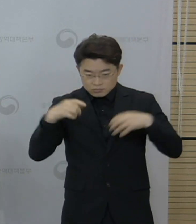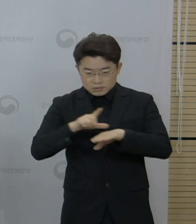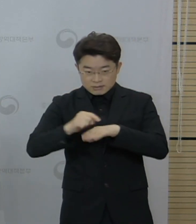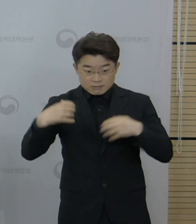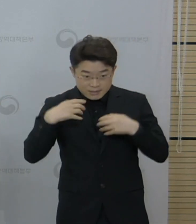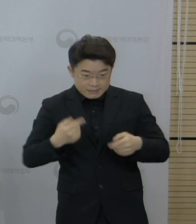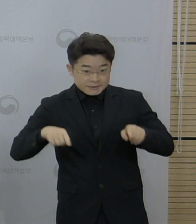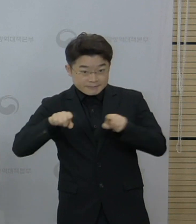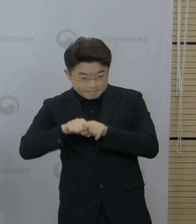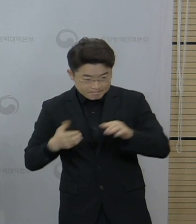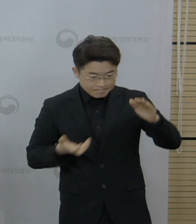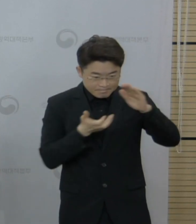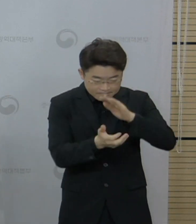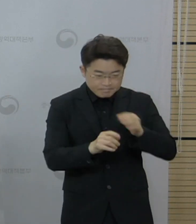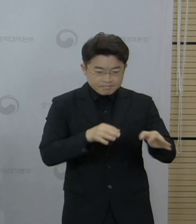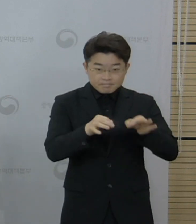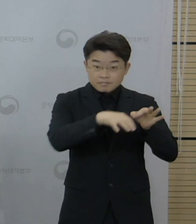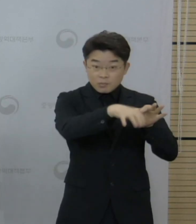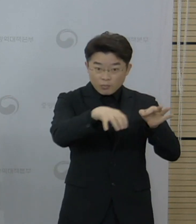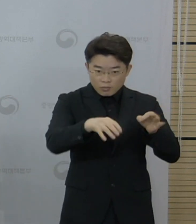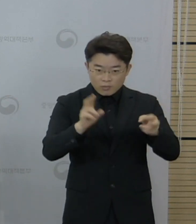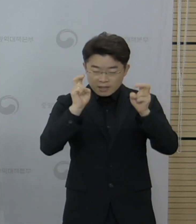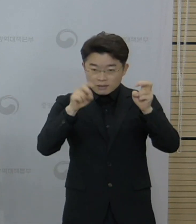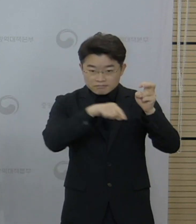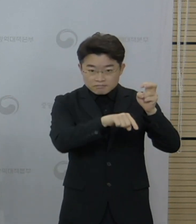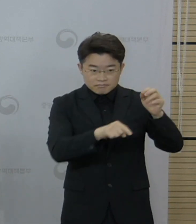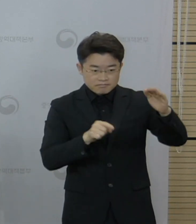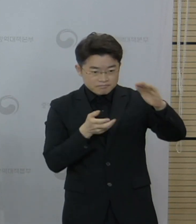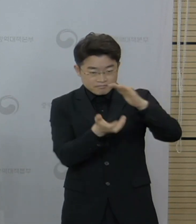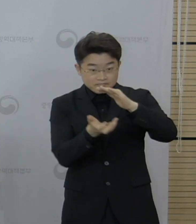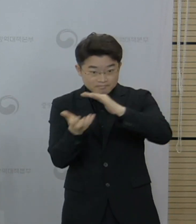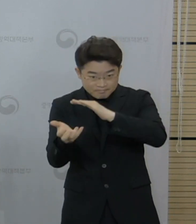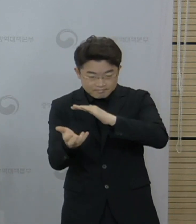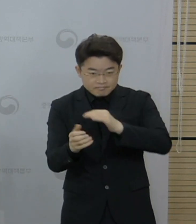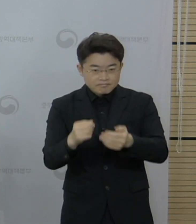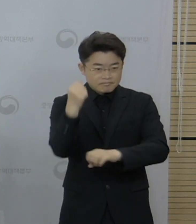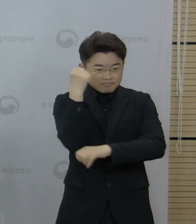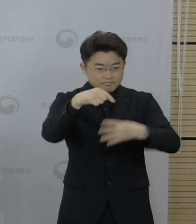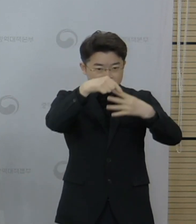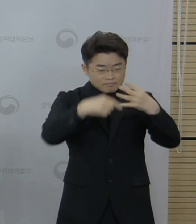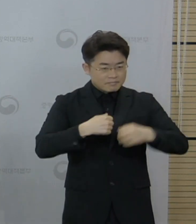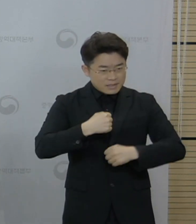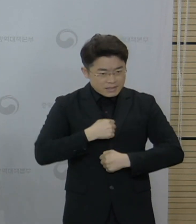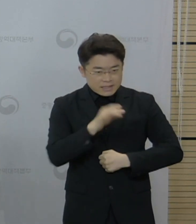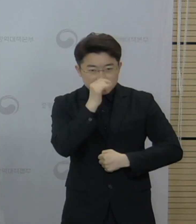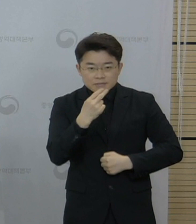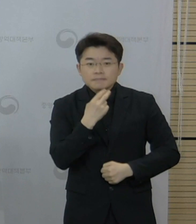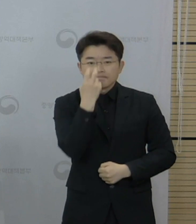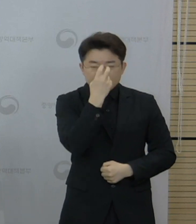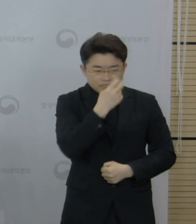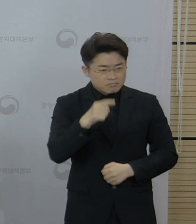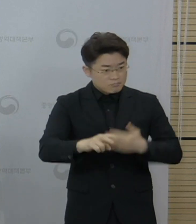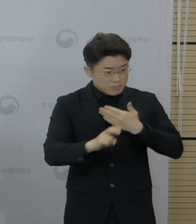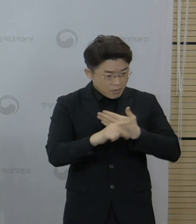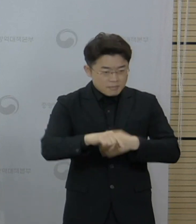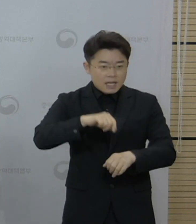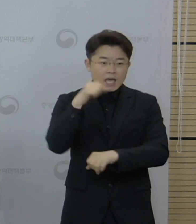합동으로 사업장과 다중이용시설 방역수칙 점검 및 위반 업소 행정조치,